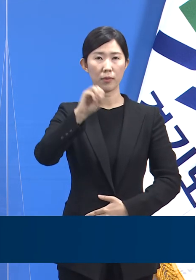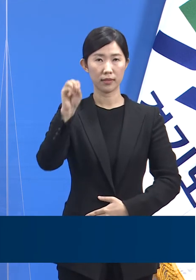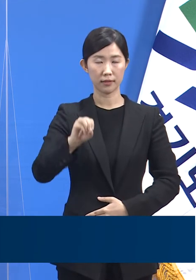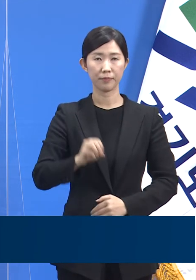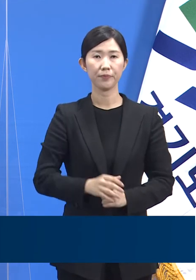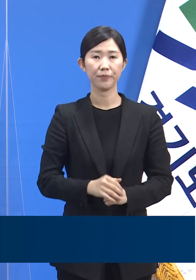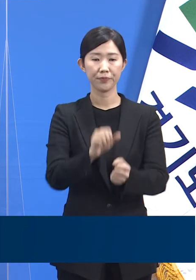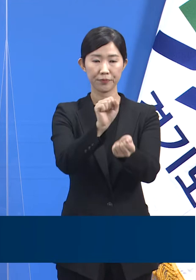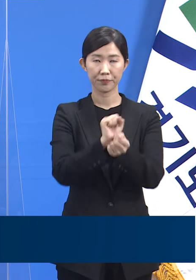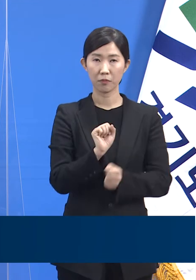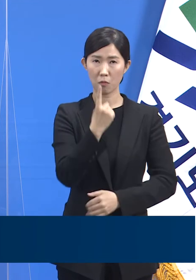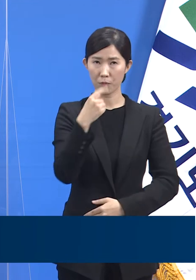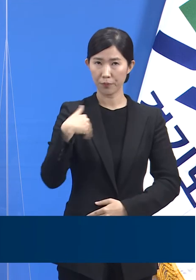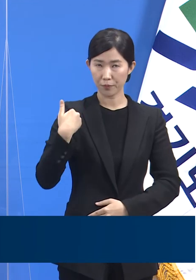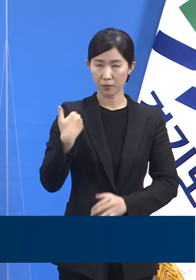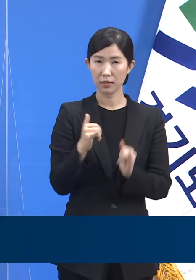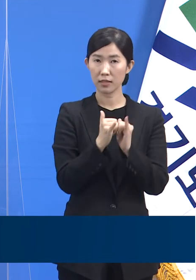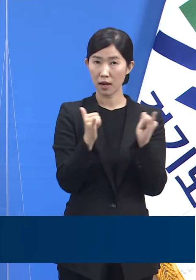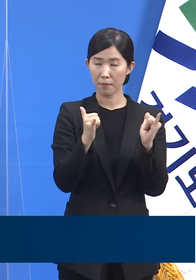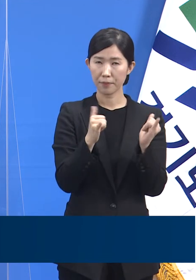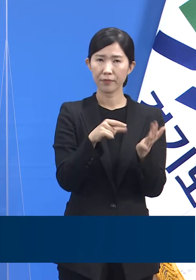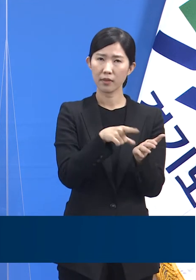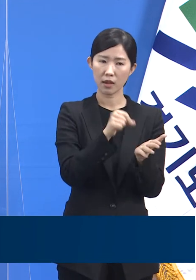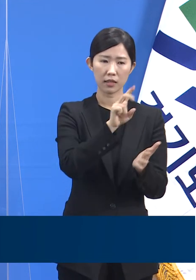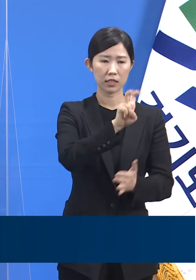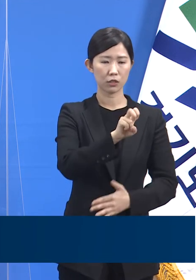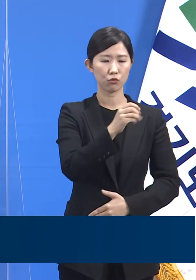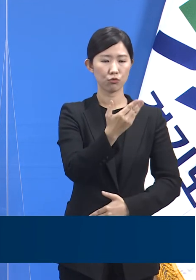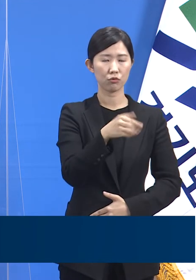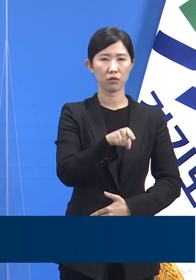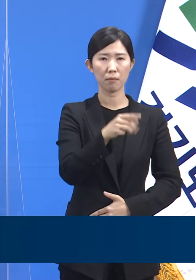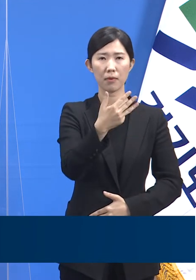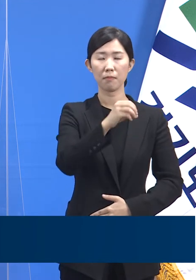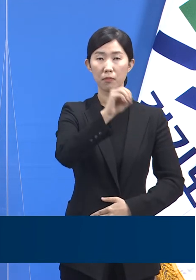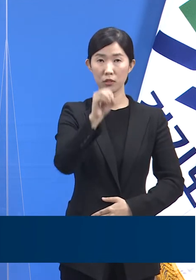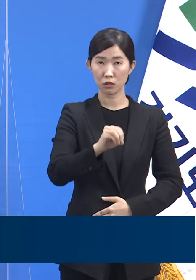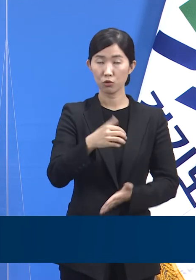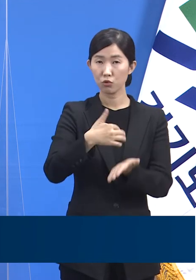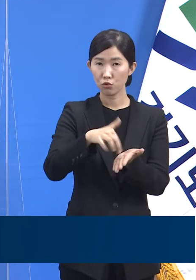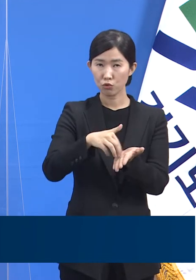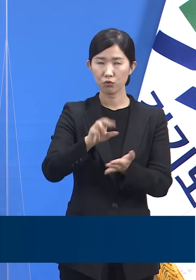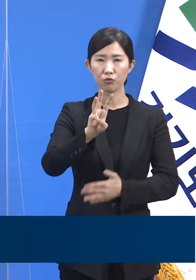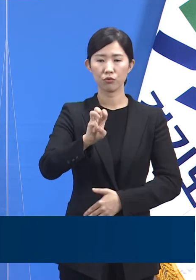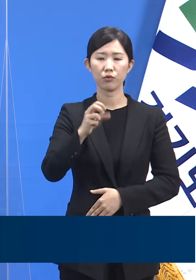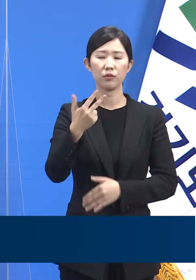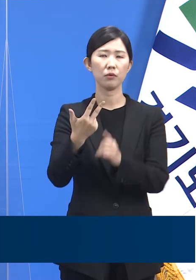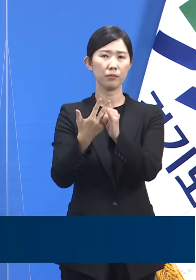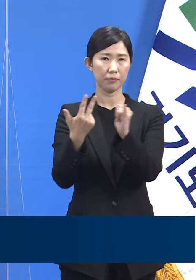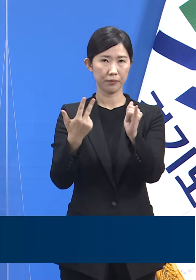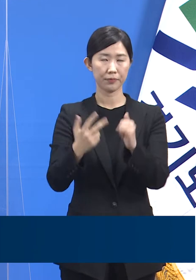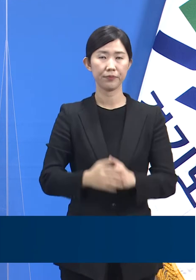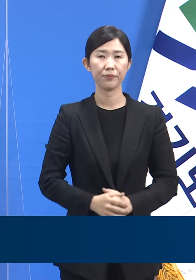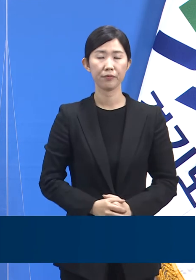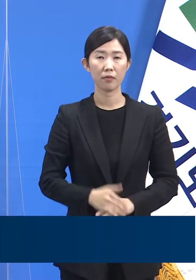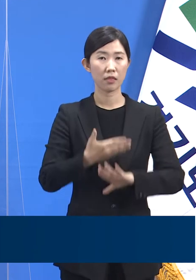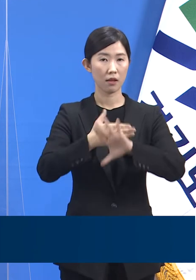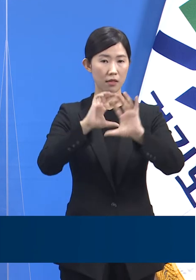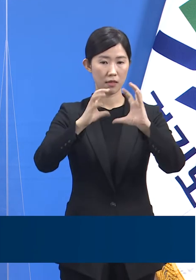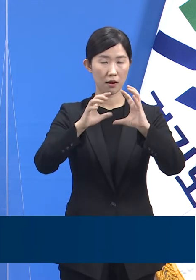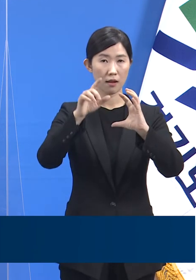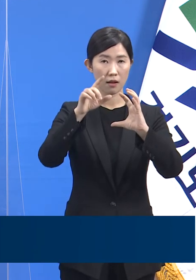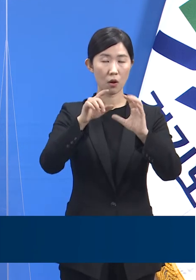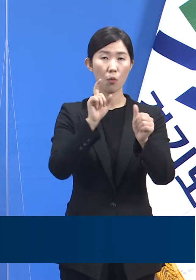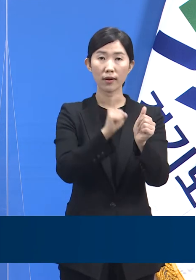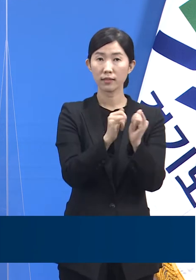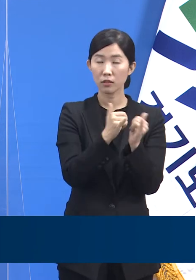경로를 알 수 없는 확진자는 29.8%인 37명입니다. 외국인 확진자는